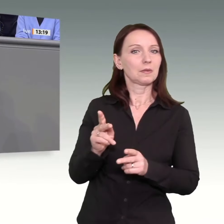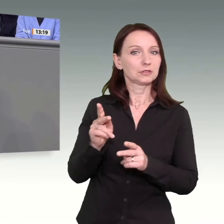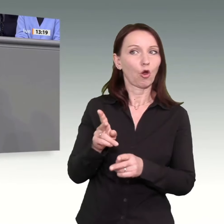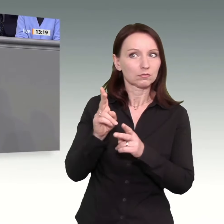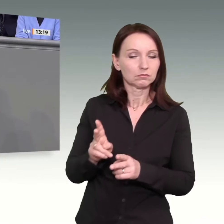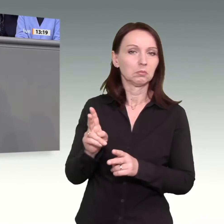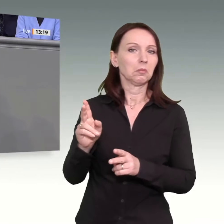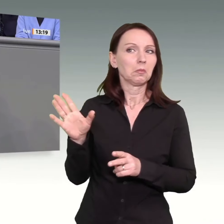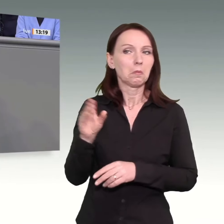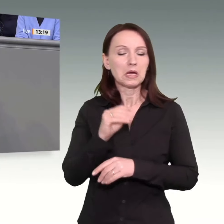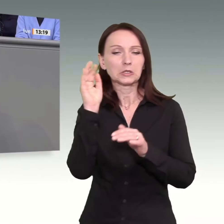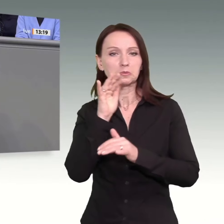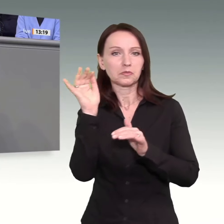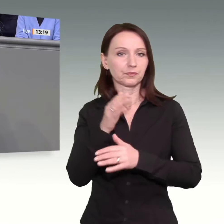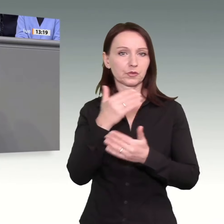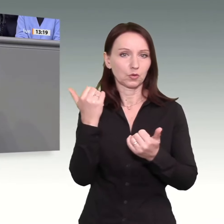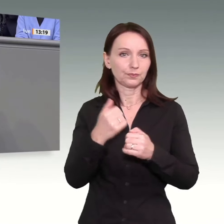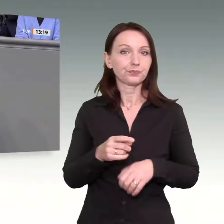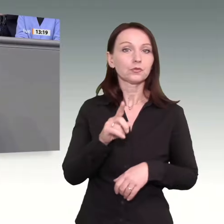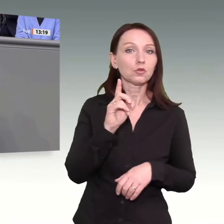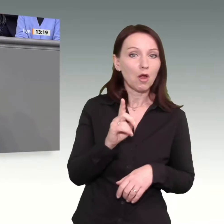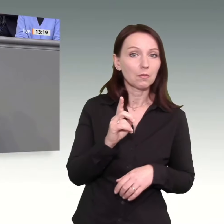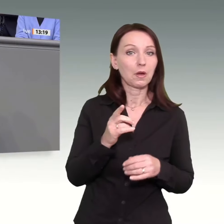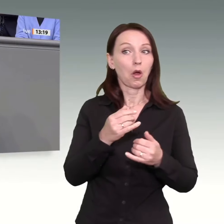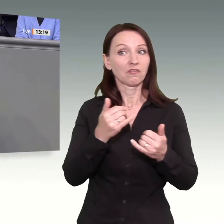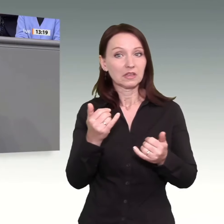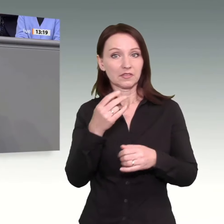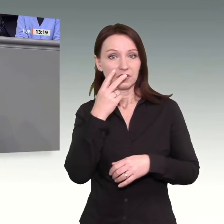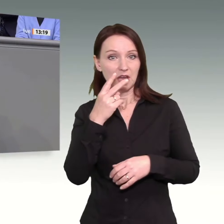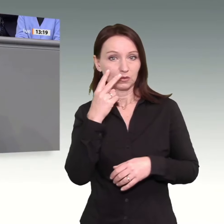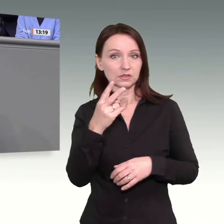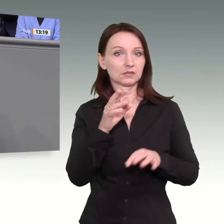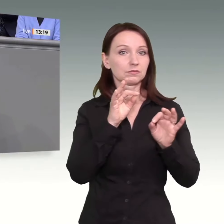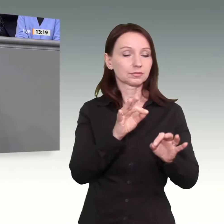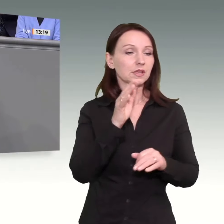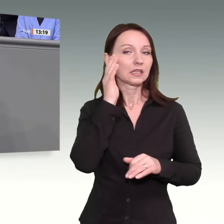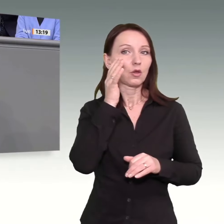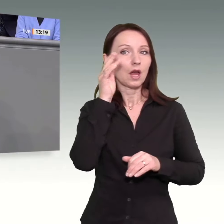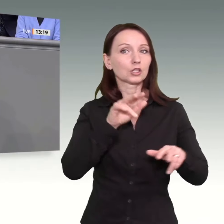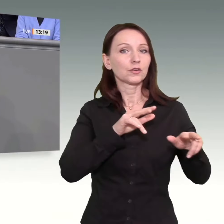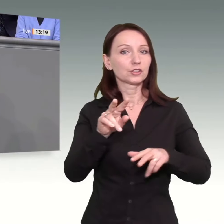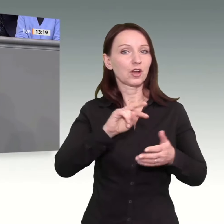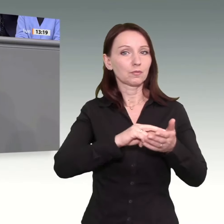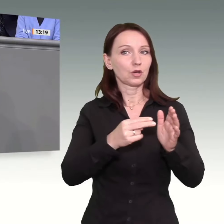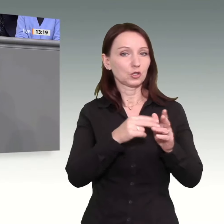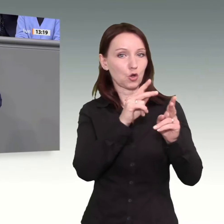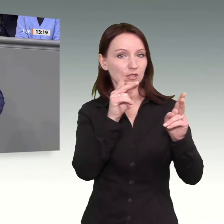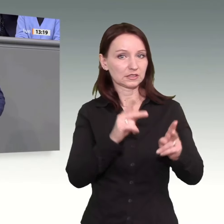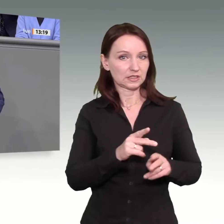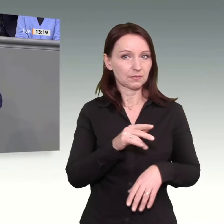inwieweit dadurch Unterschiede zu Rahmenbedingungen einzelner theoretischer wirtschaftspolitischer